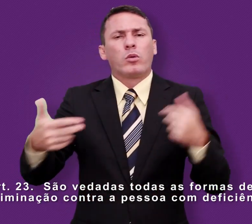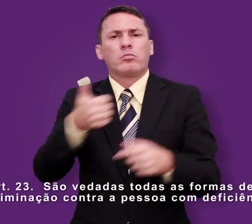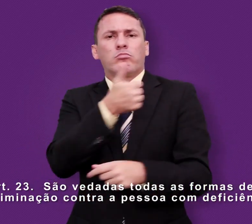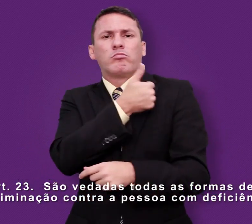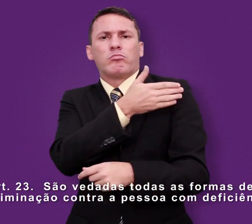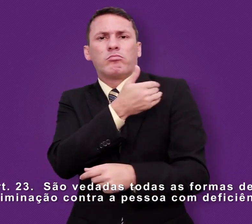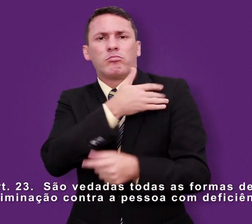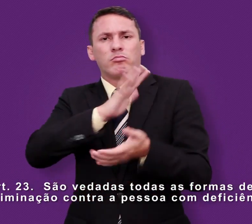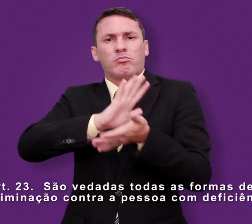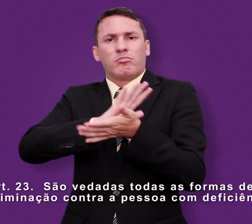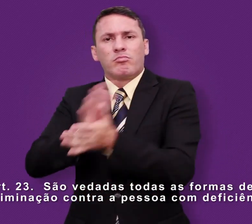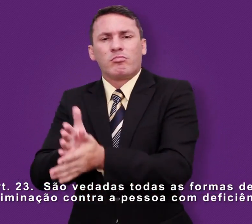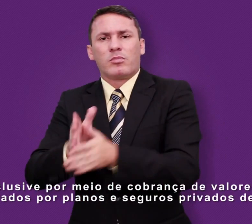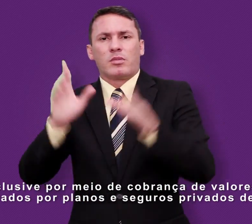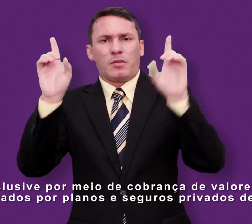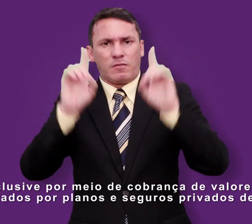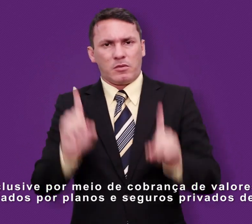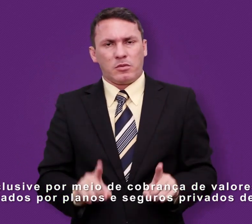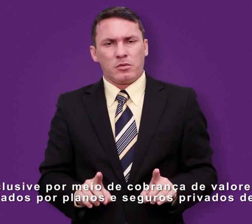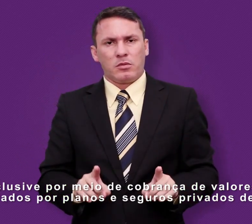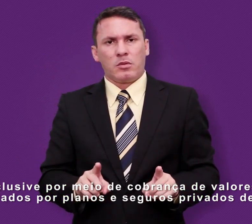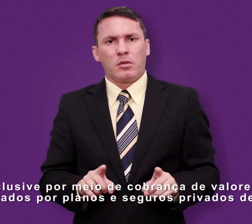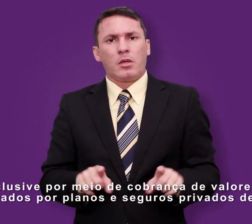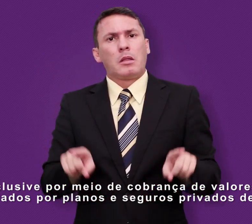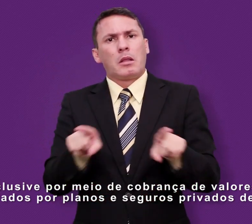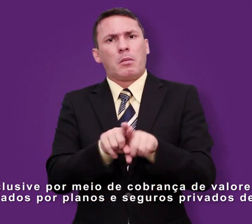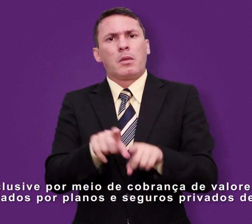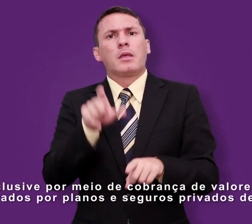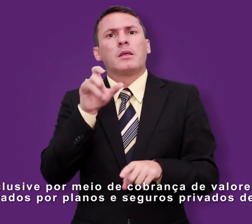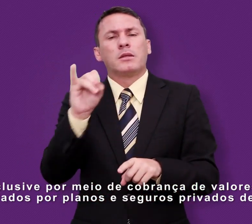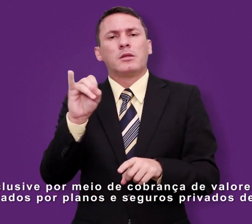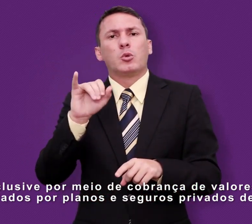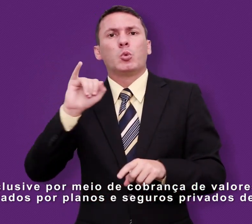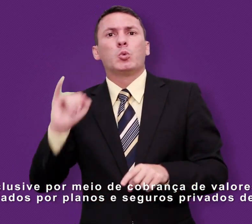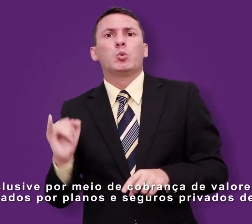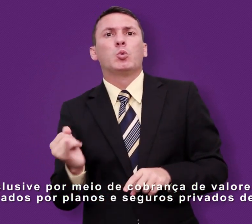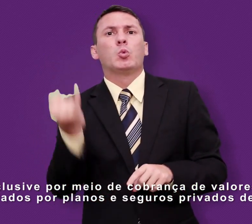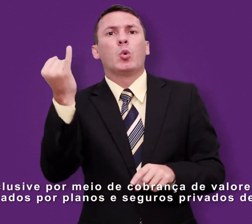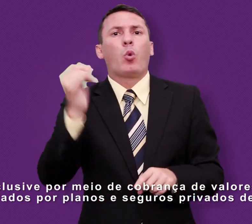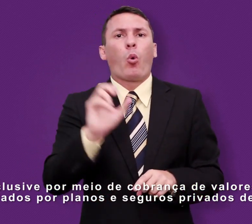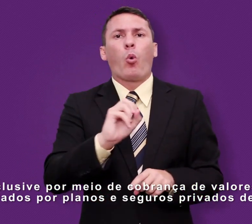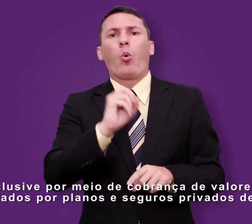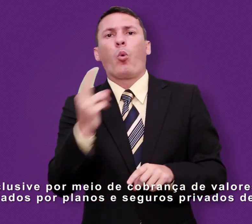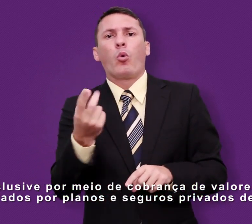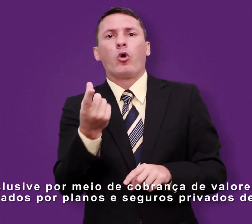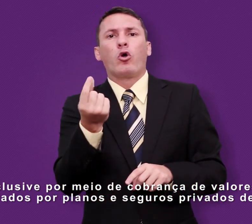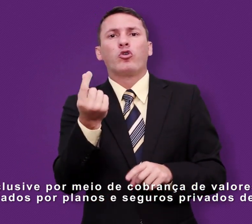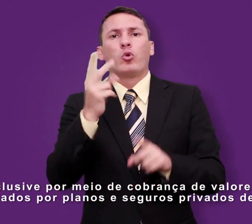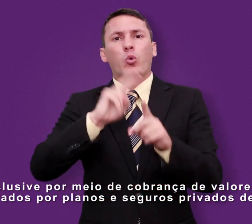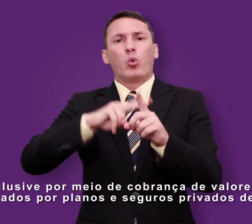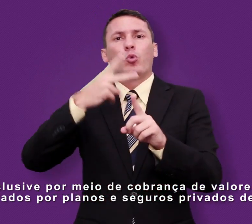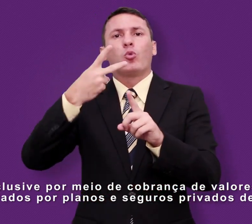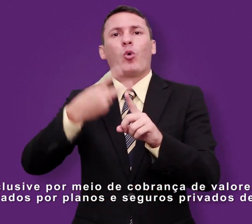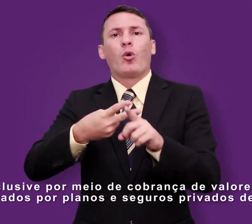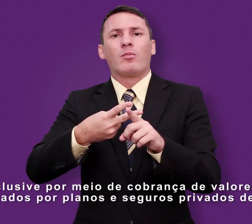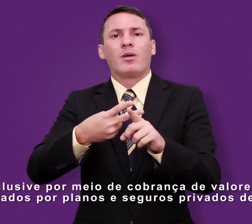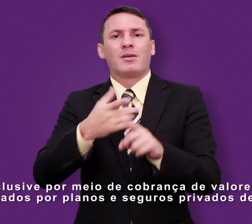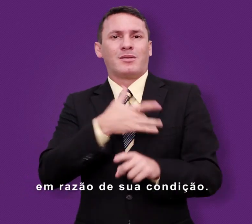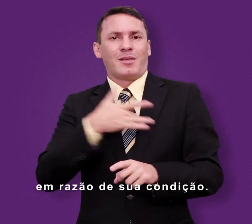a pessoa com deficiência, inclusive por meio de cobrança de valores diferenciados por planos e seguros privados de saúde em